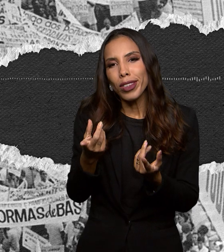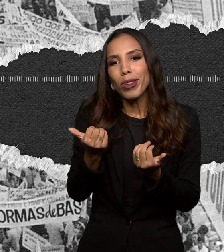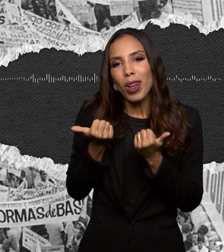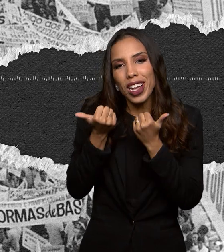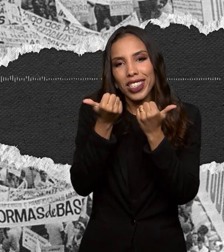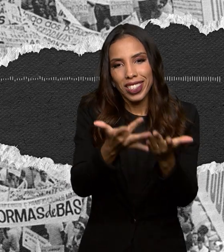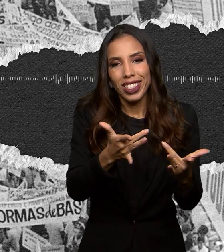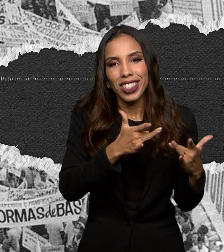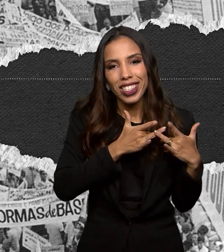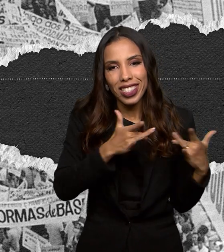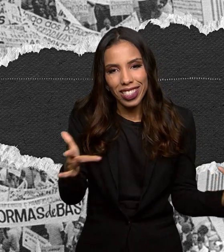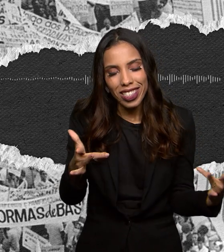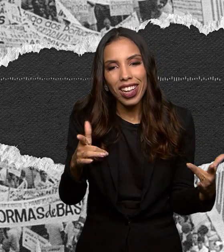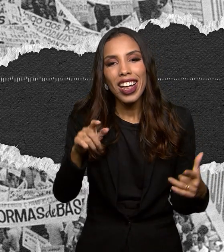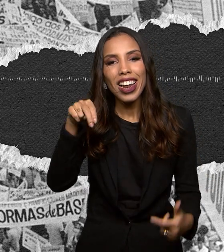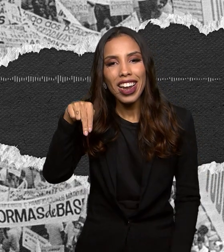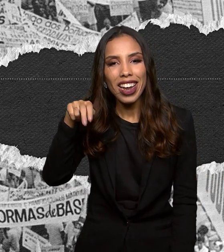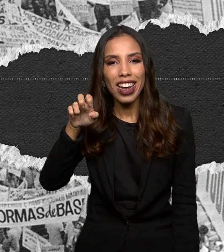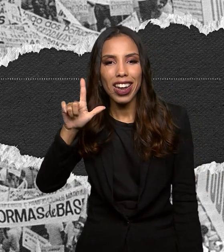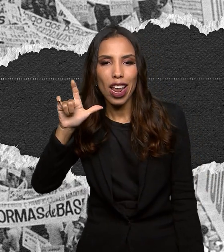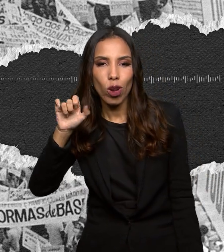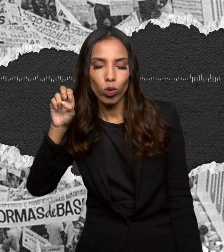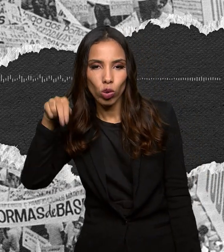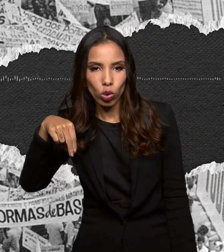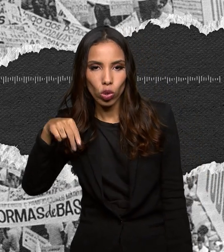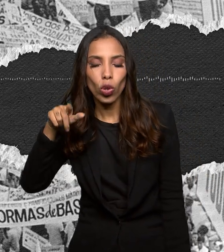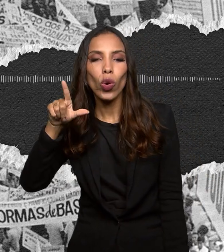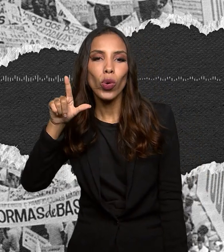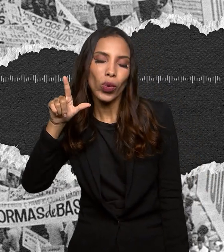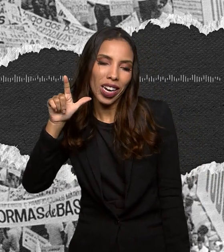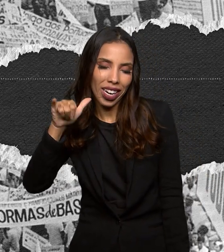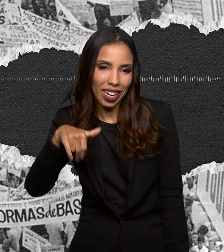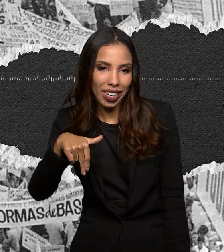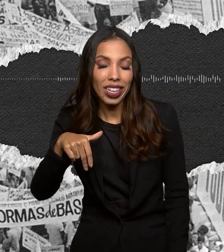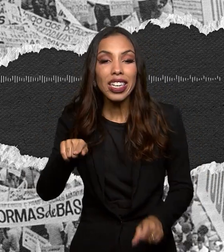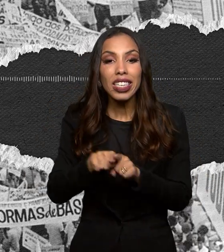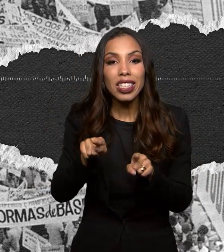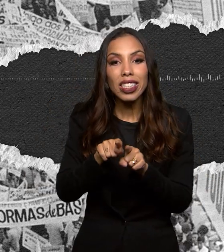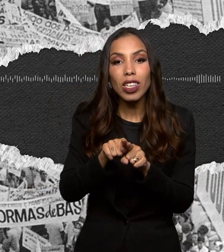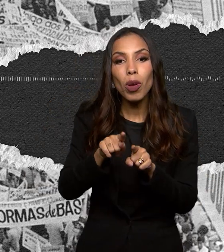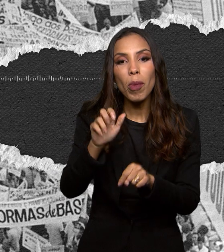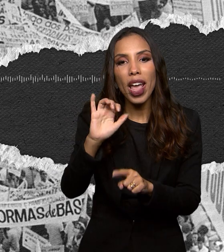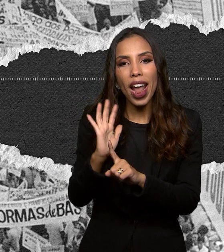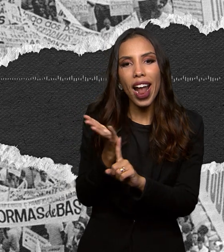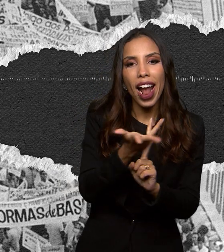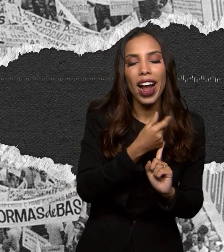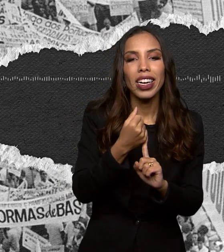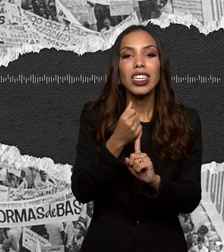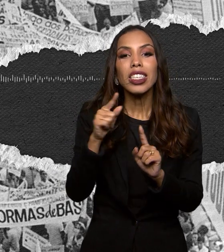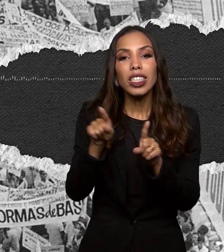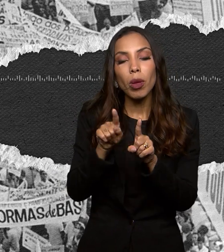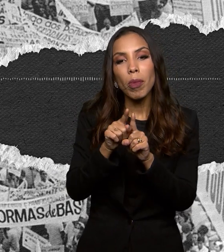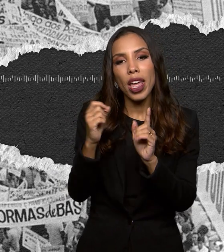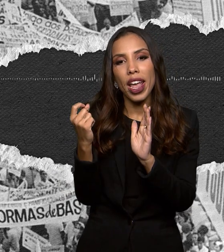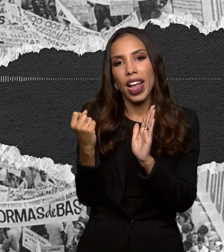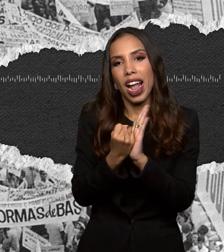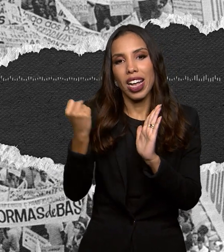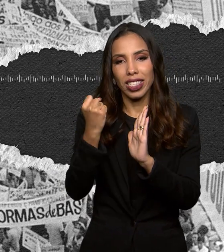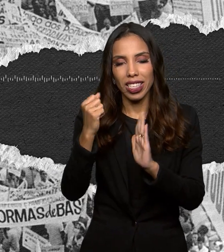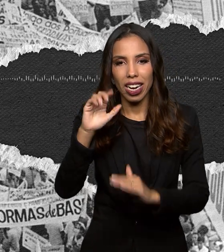cedidas pelo nosso colega Nelson Lim já a identidade visual e a arte são assinadas pela Caroline Ramos Dilson Santa